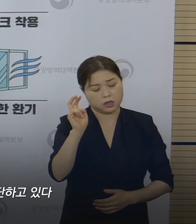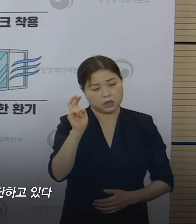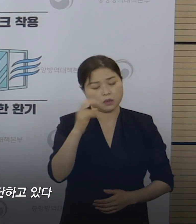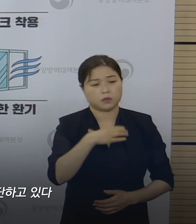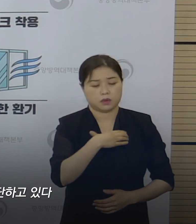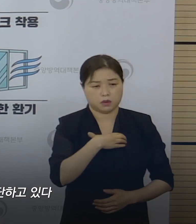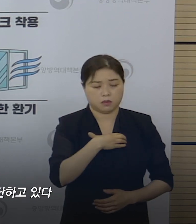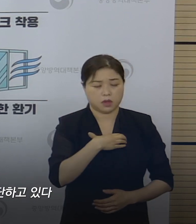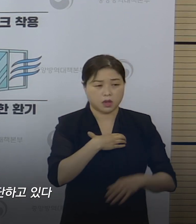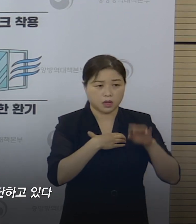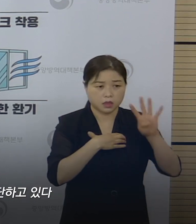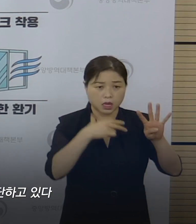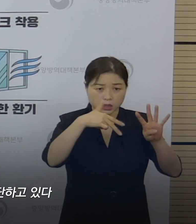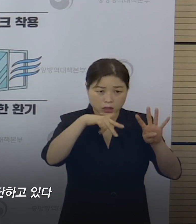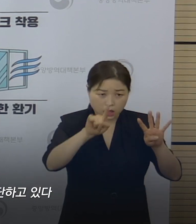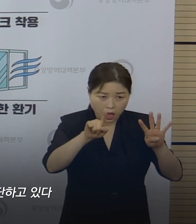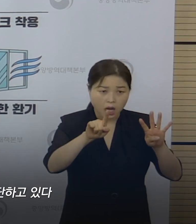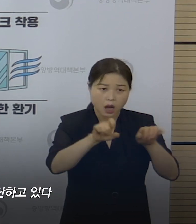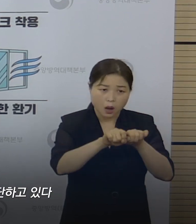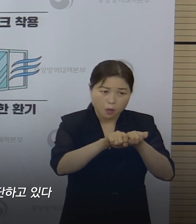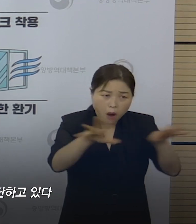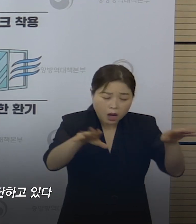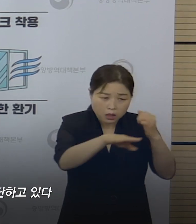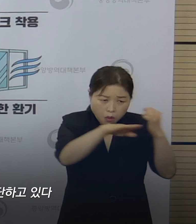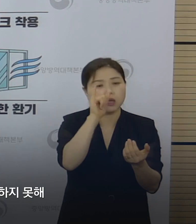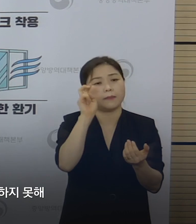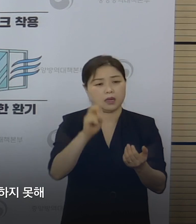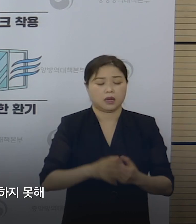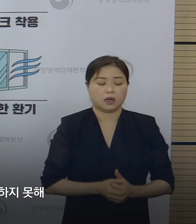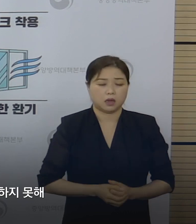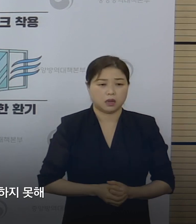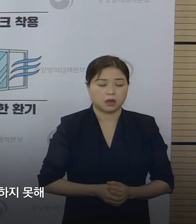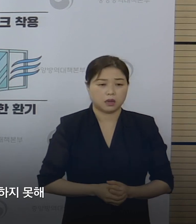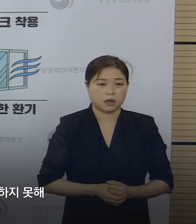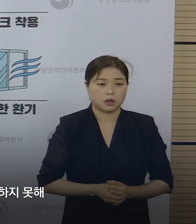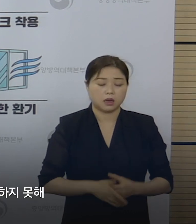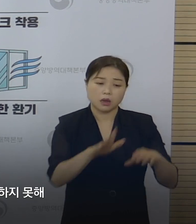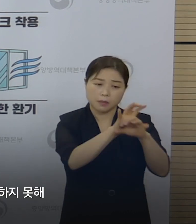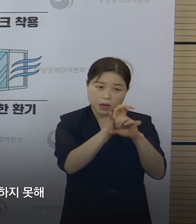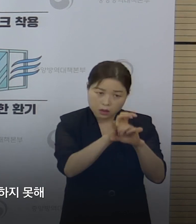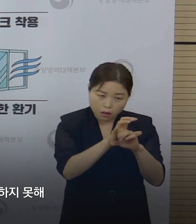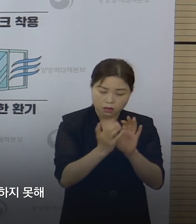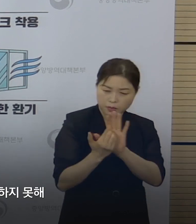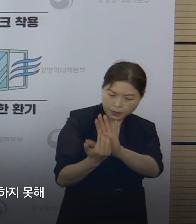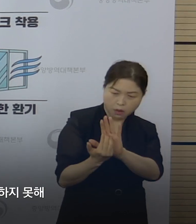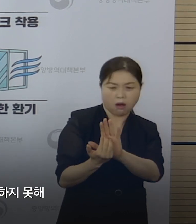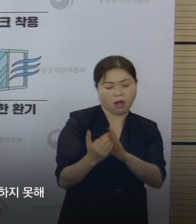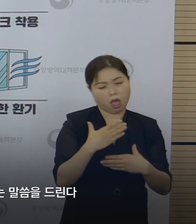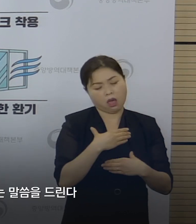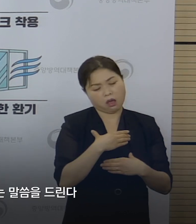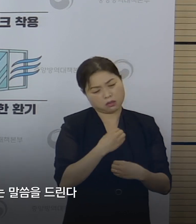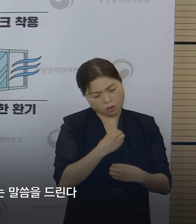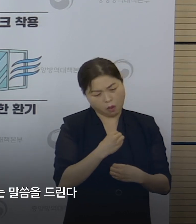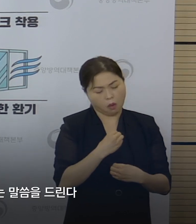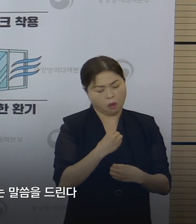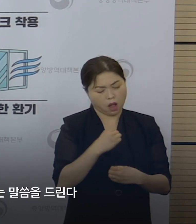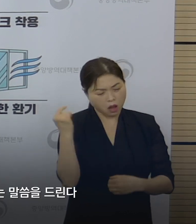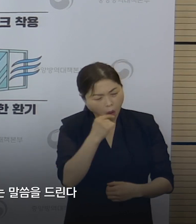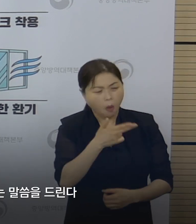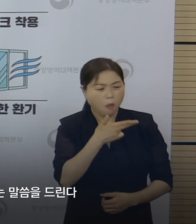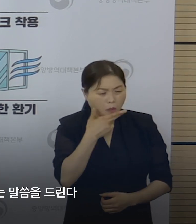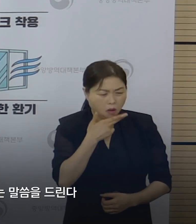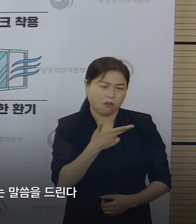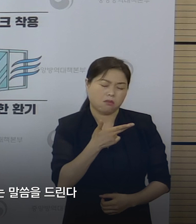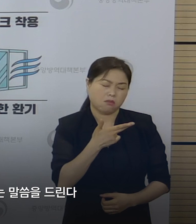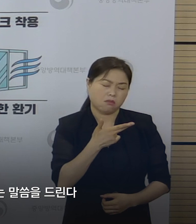4차 유행의 진입 단계라고 판단하고 있습니다. 방역 상황을 안정적으로 통제하지 못해 방역 당국자로서